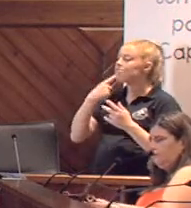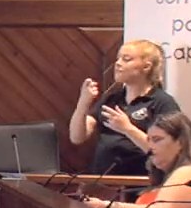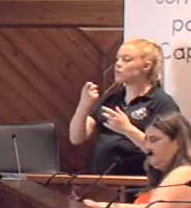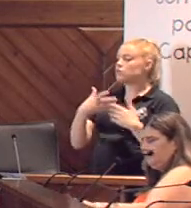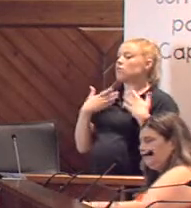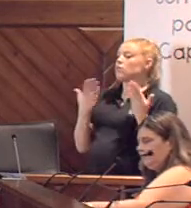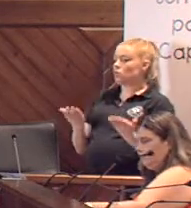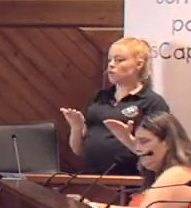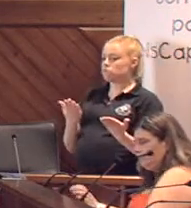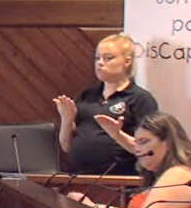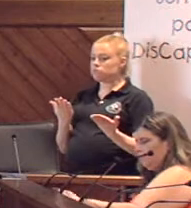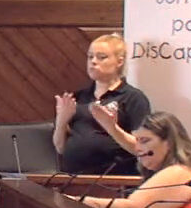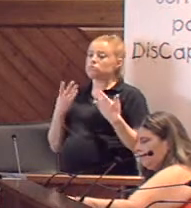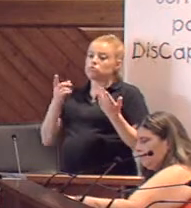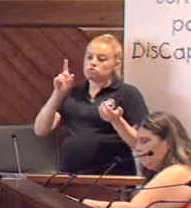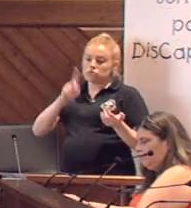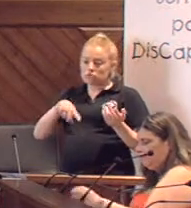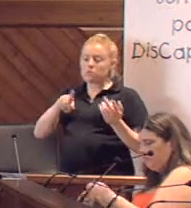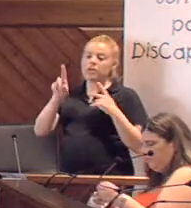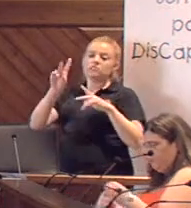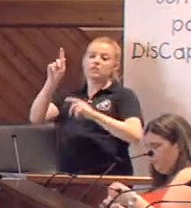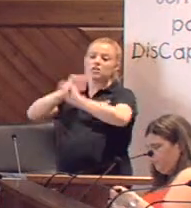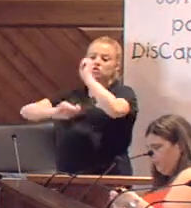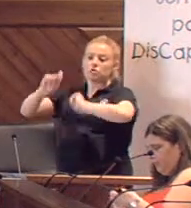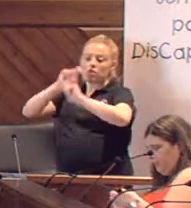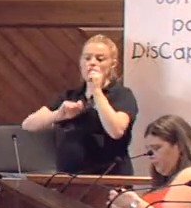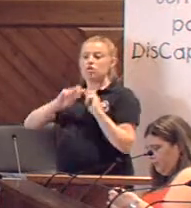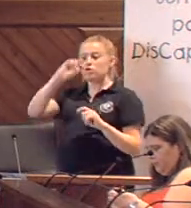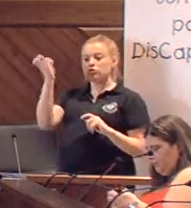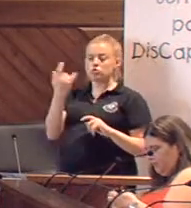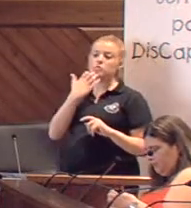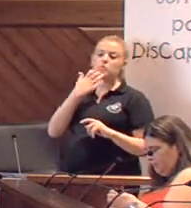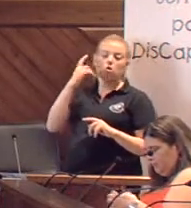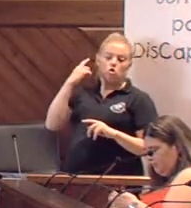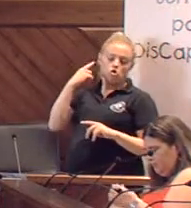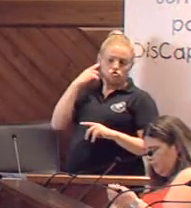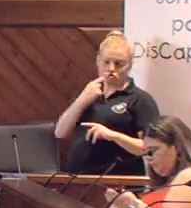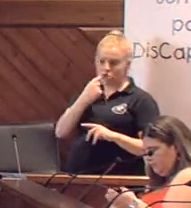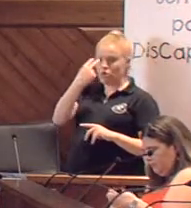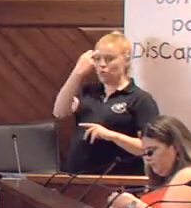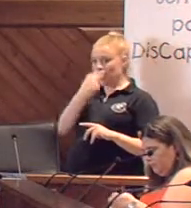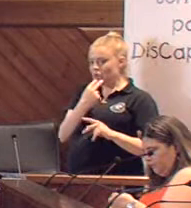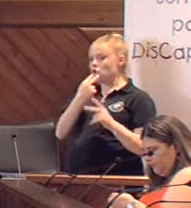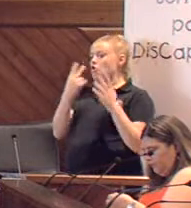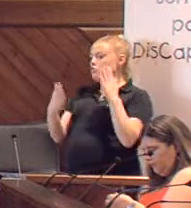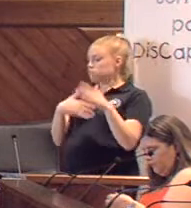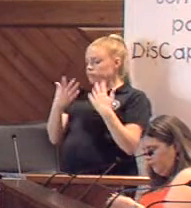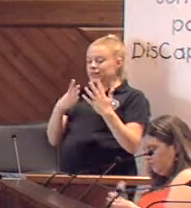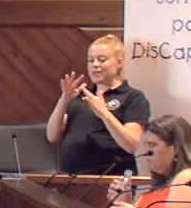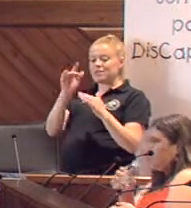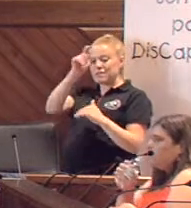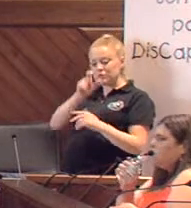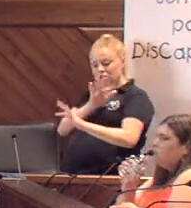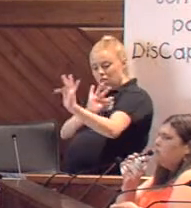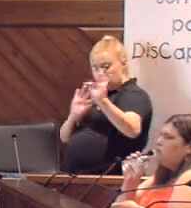esto incluso se podría extrapolar a otras asociaciones, por ejemplo, incluso asociaciones de sordos, de ciegos, que se pongan las personas en el lugar